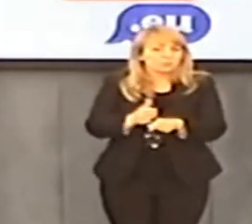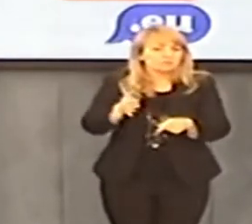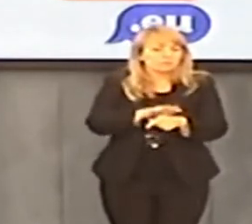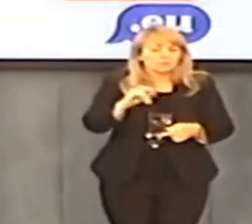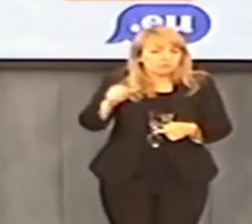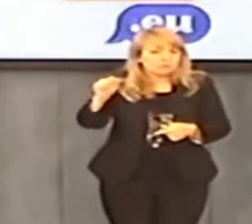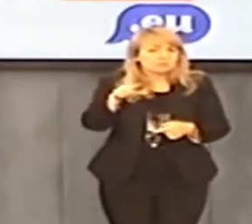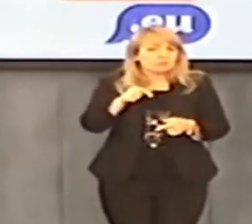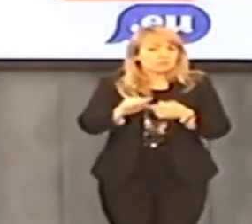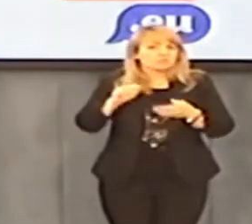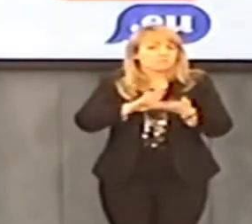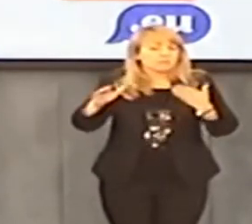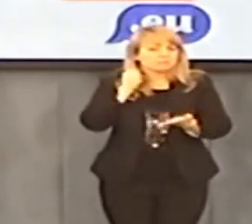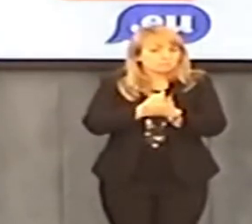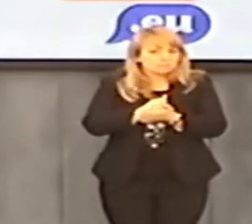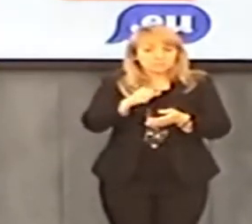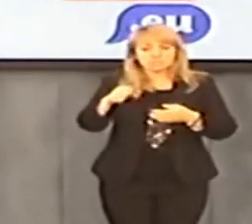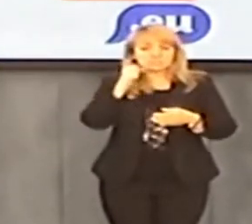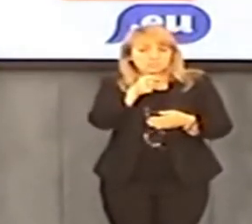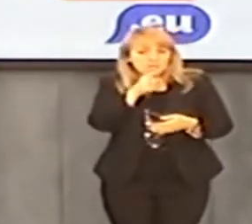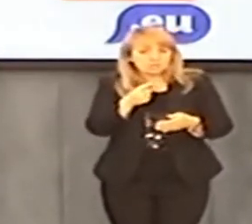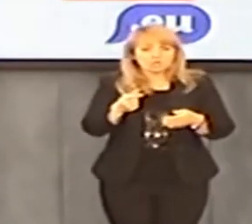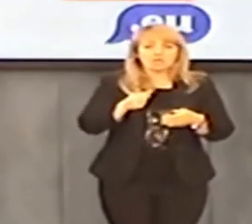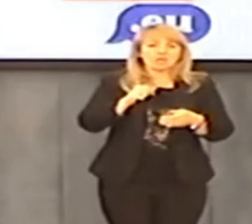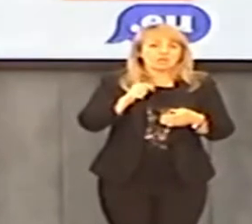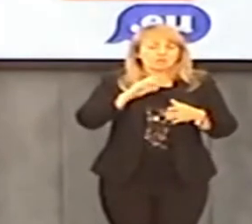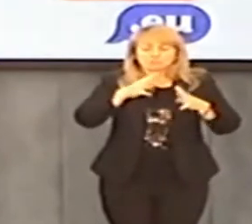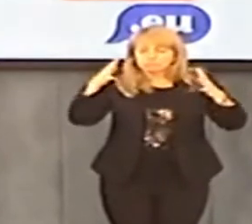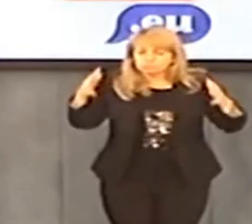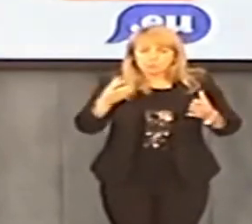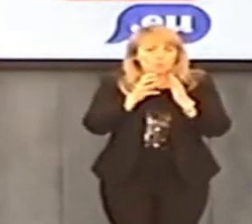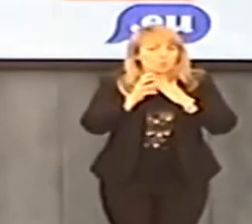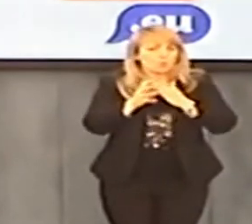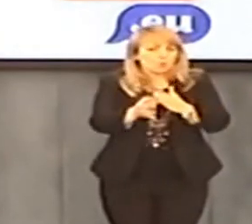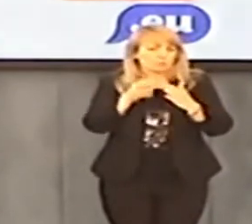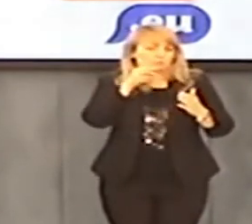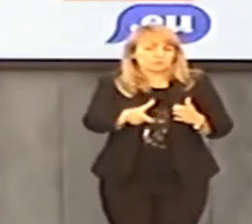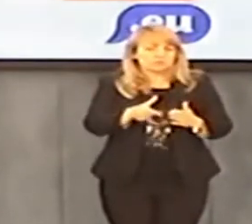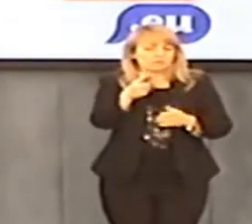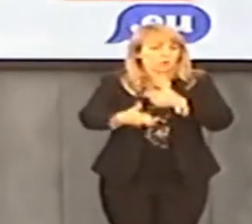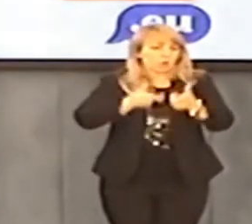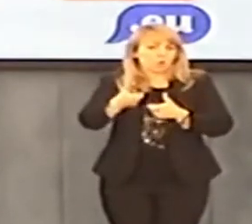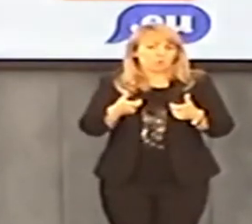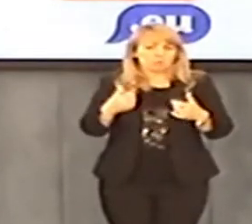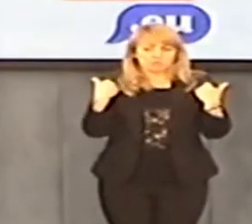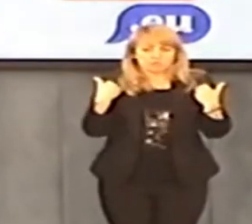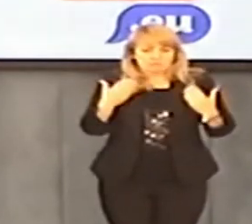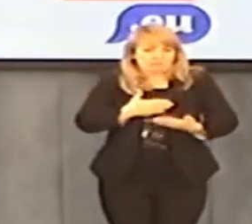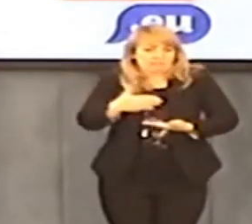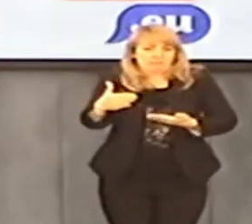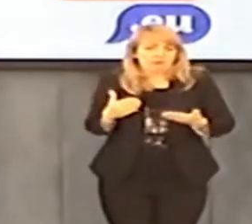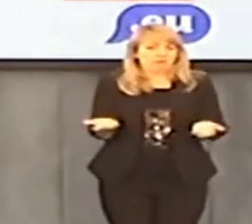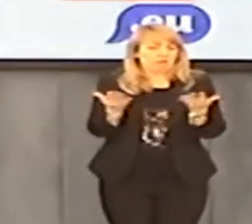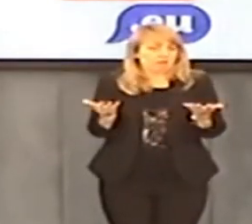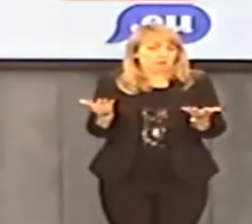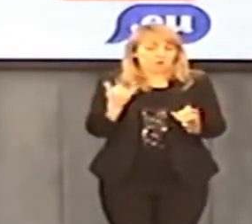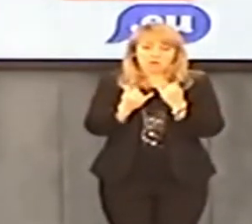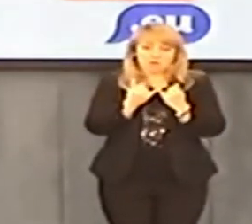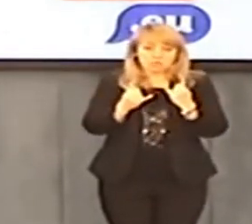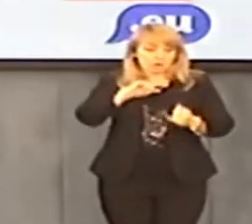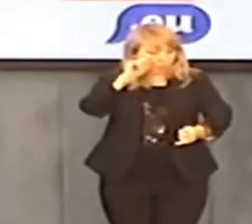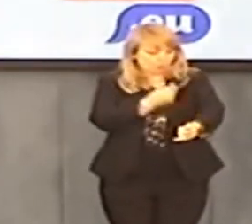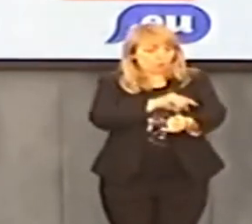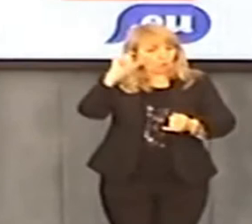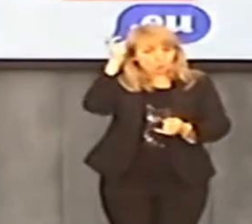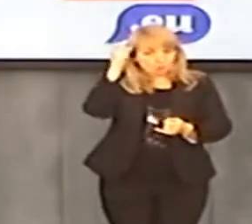codziennie, oskarżono najczęstsze przestępstwa, po prostu bezkarnie, codziennie funkcjonuje przy całkowitej bierności polskiej prokuratury. Jeżeli